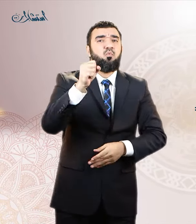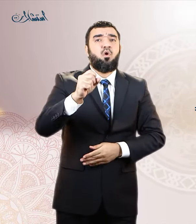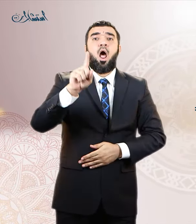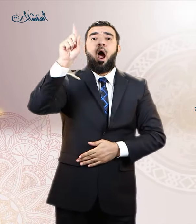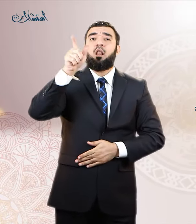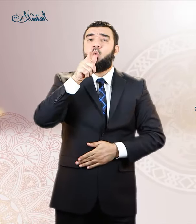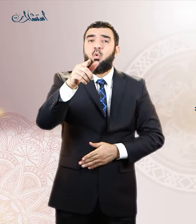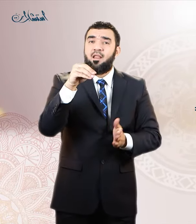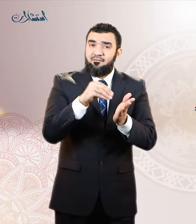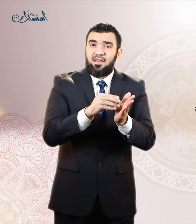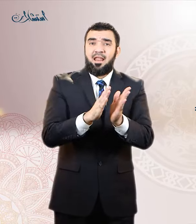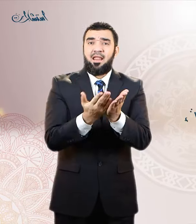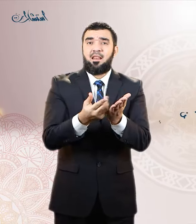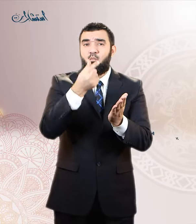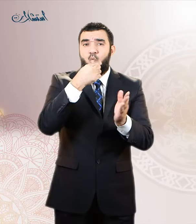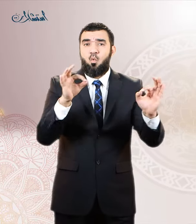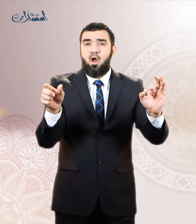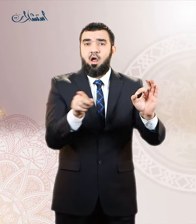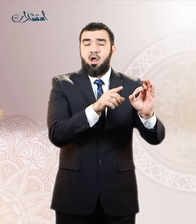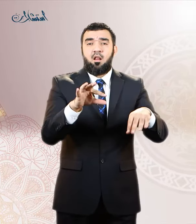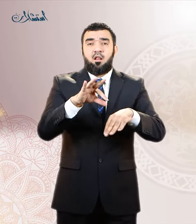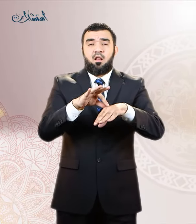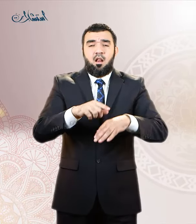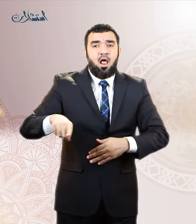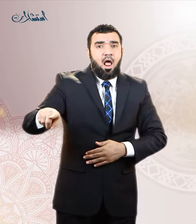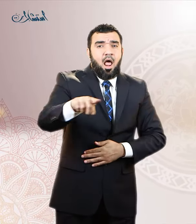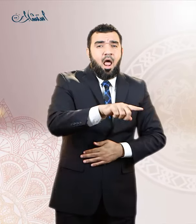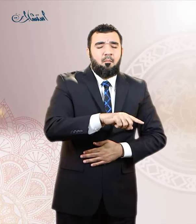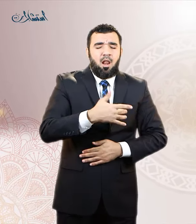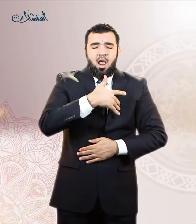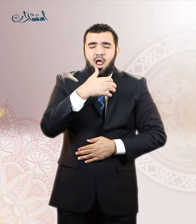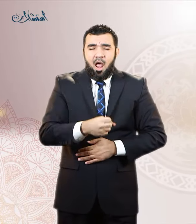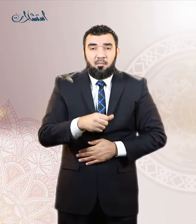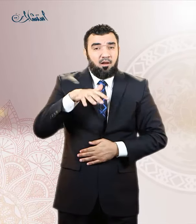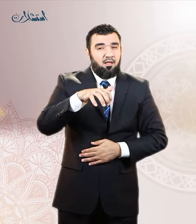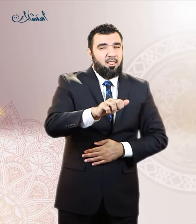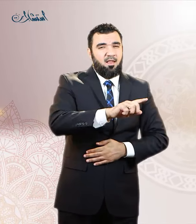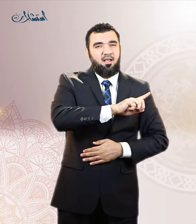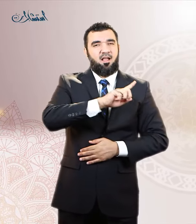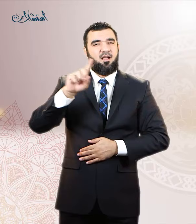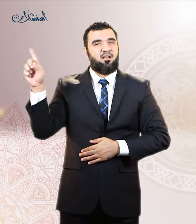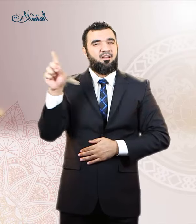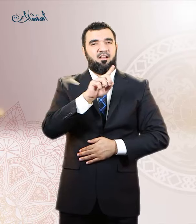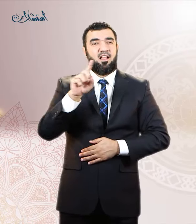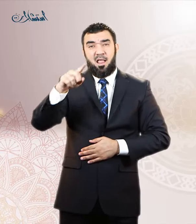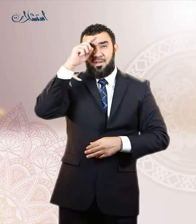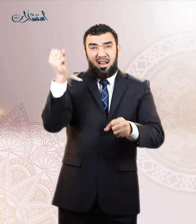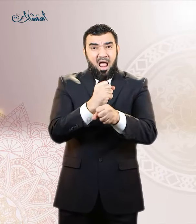عباد الرحمن ولا يزنون ومن يفعل ذلك يلقى اثاما